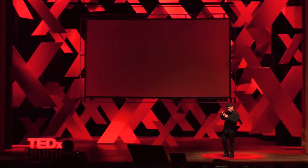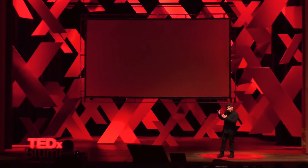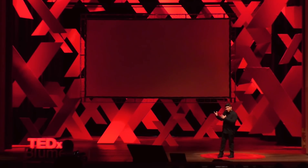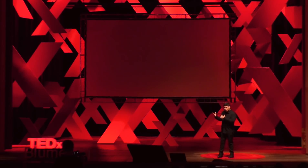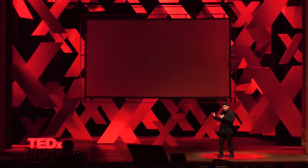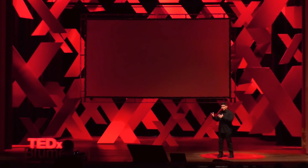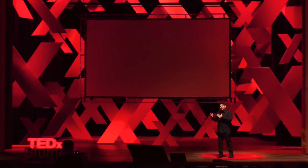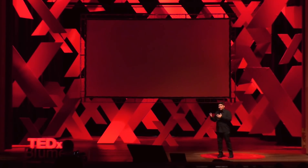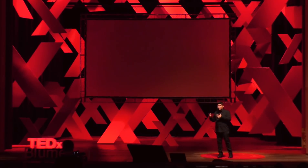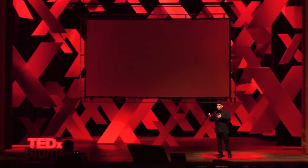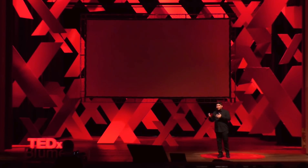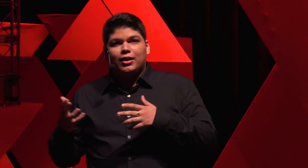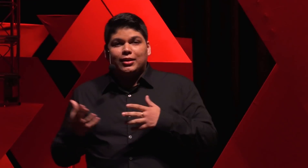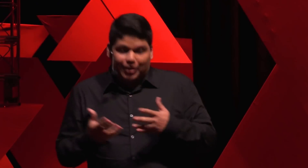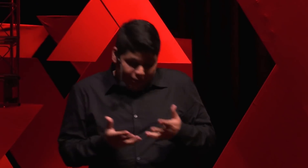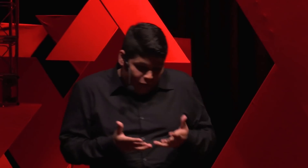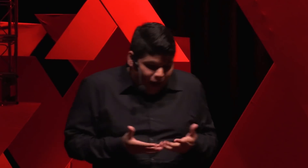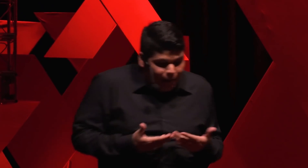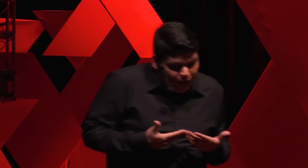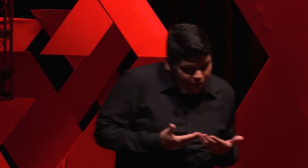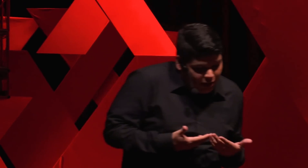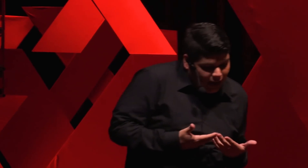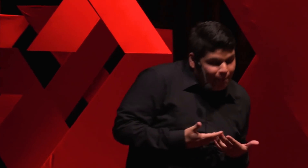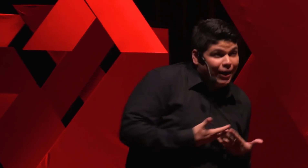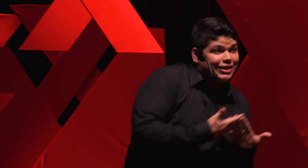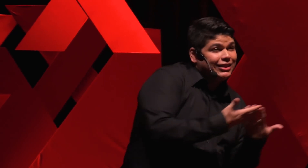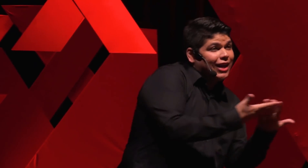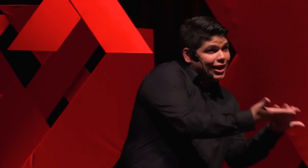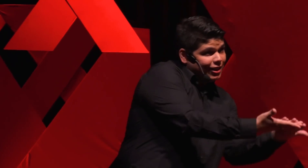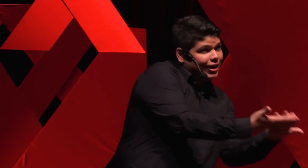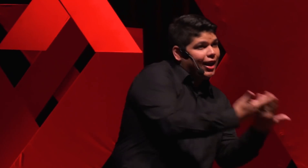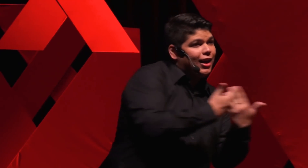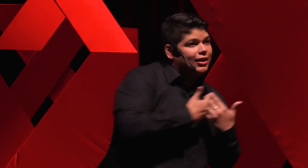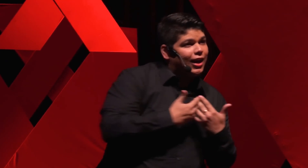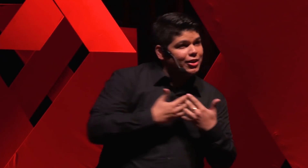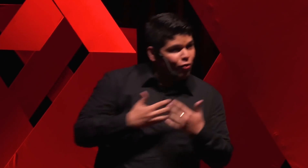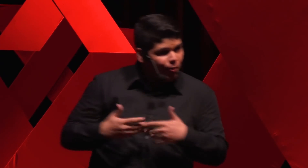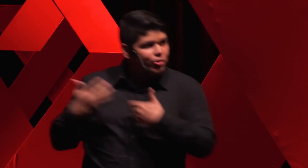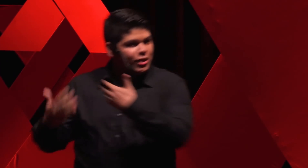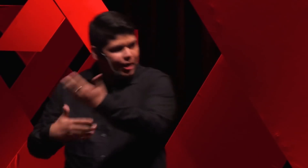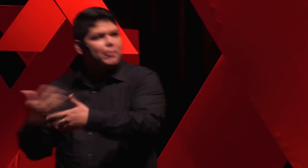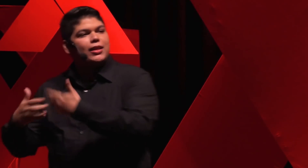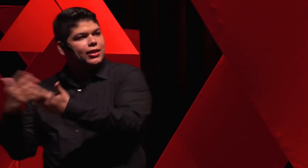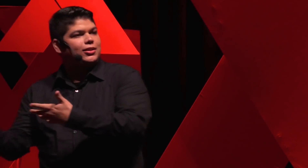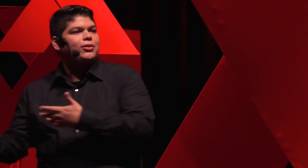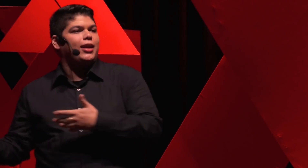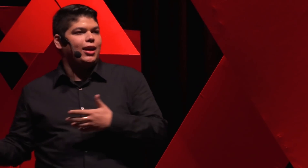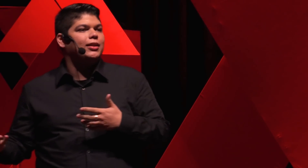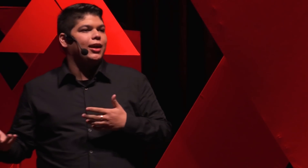imaginativo tanto um caminho de aprendizagem da realidade como de interpretação da realidade.